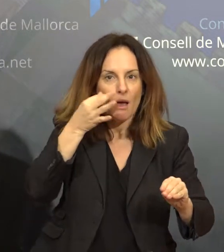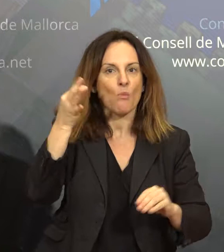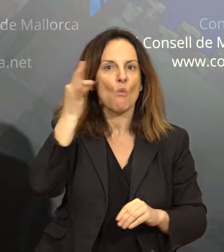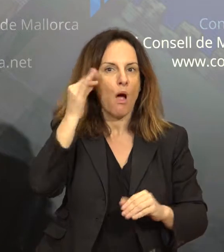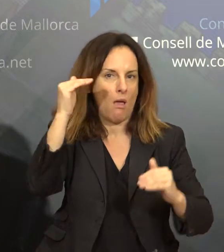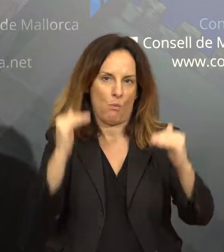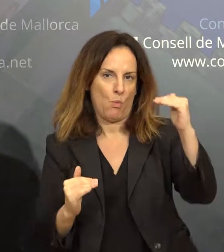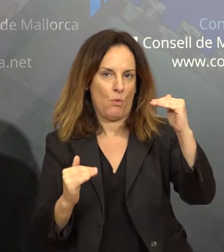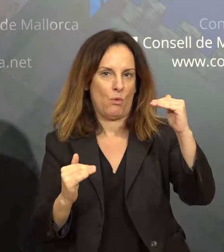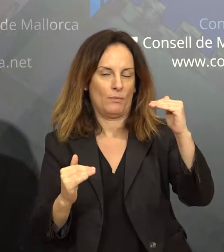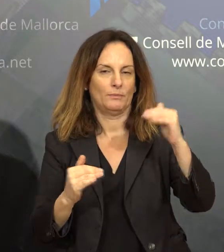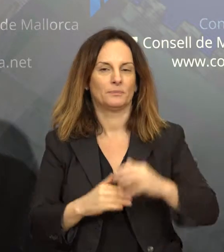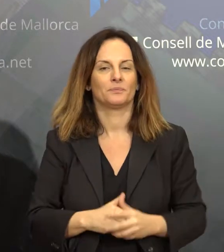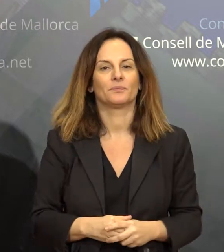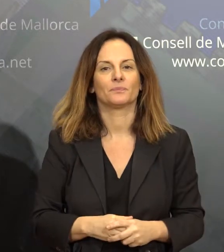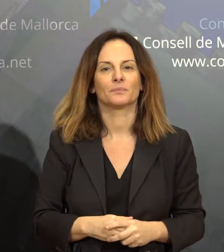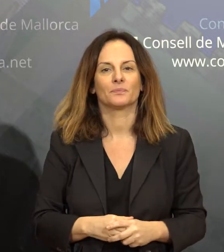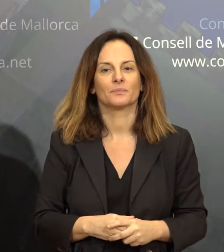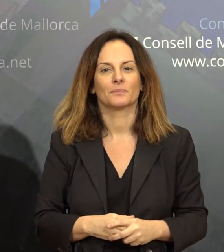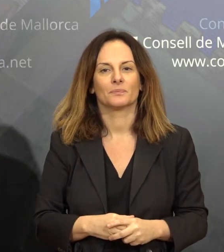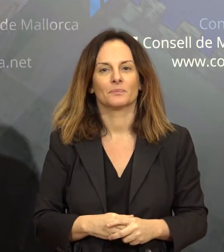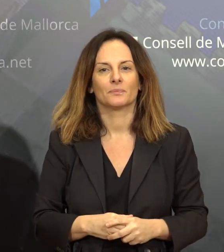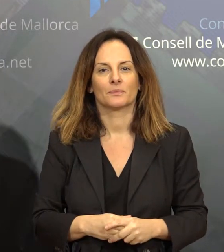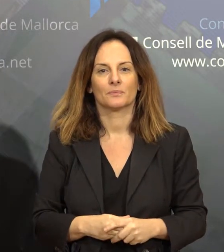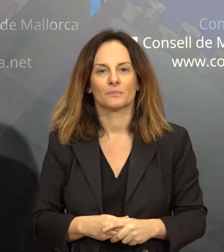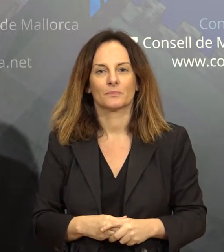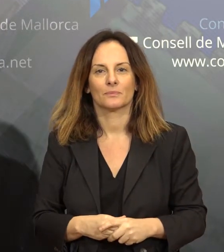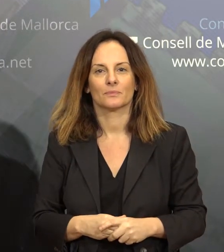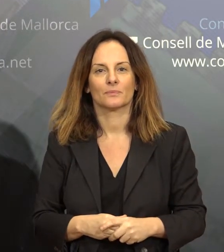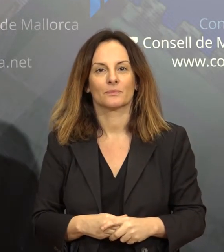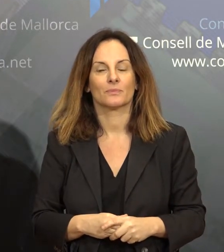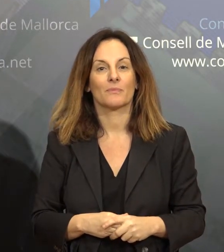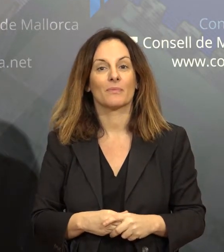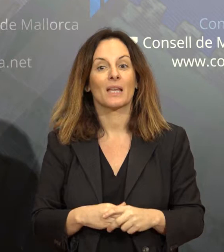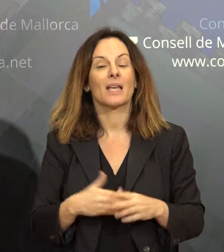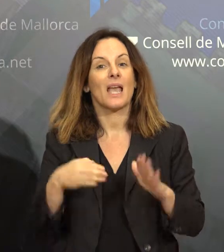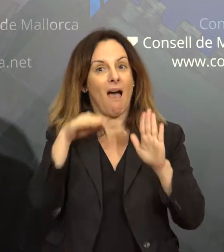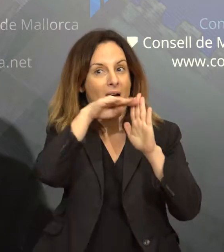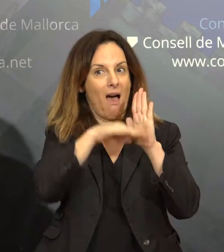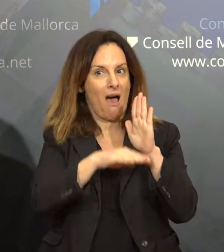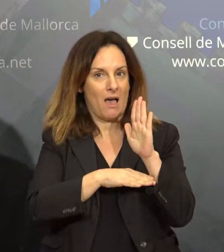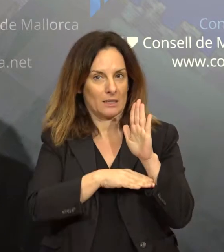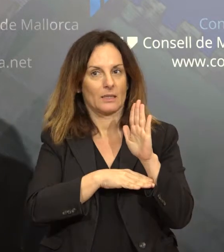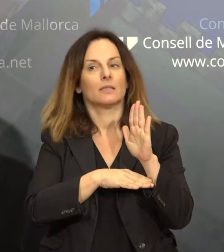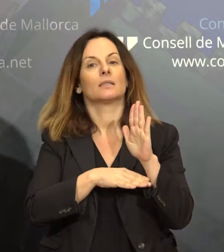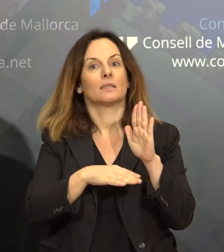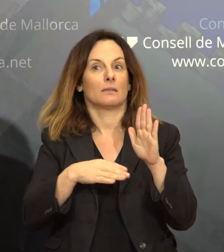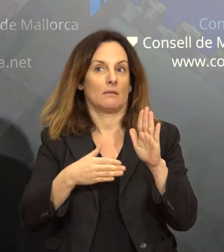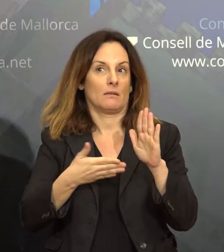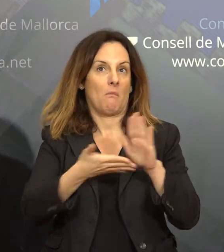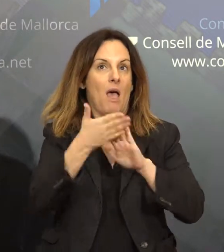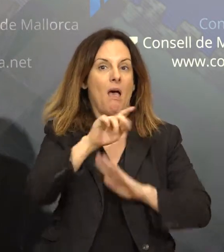També vull remarcar aquesta profusió d'actes que se duran a terme. Hi haurà 30 municipis